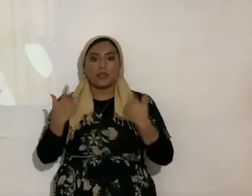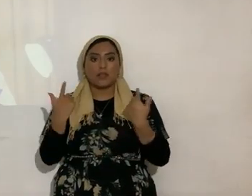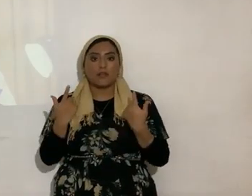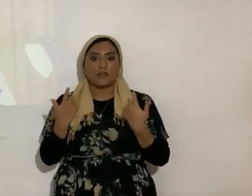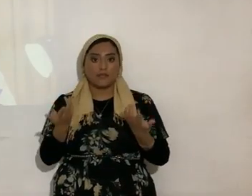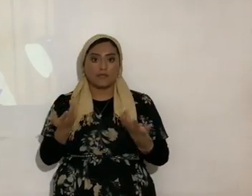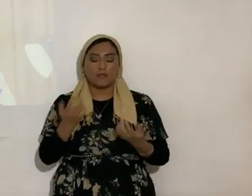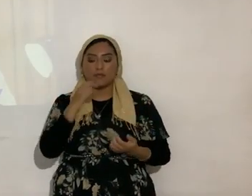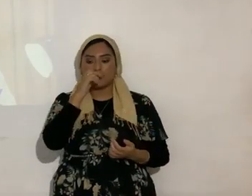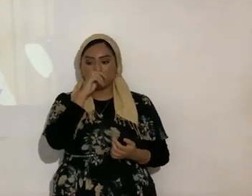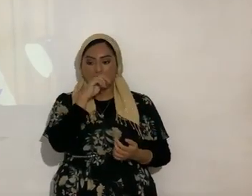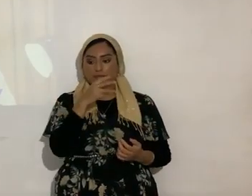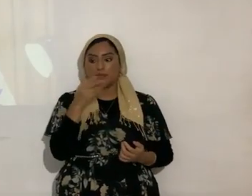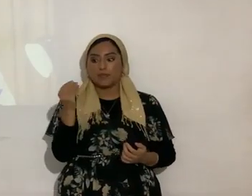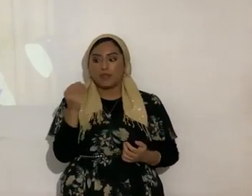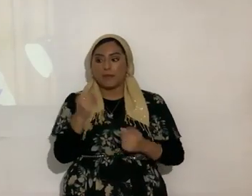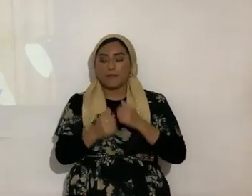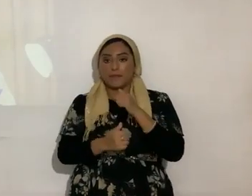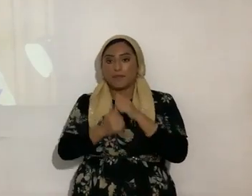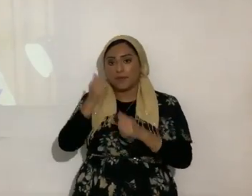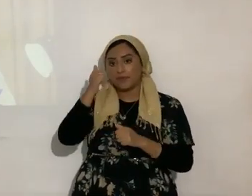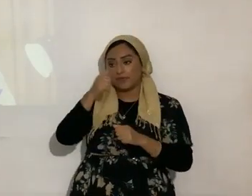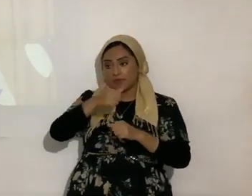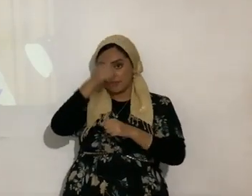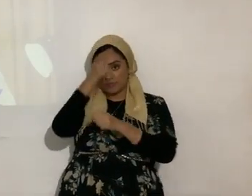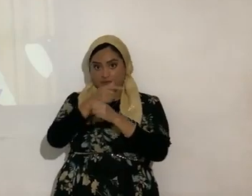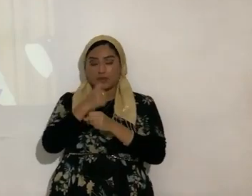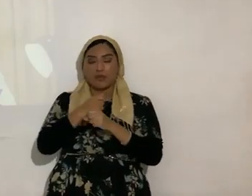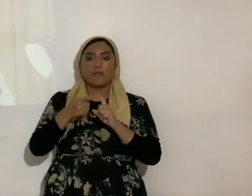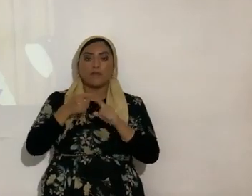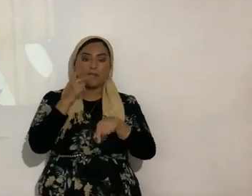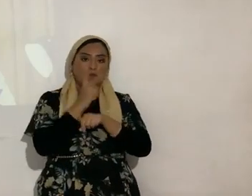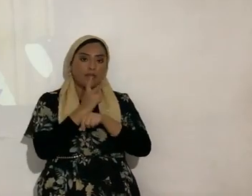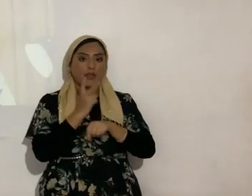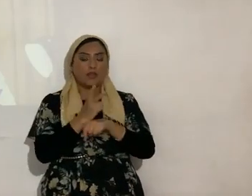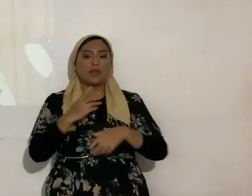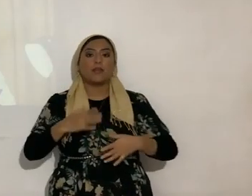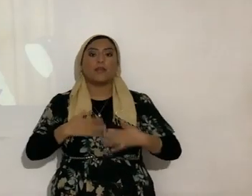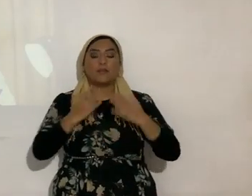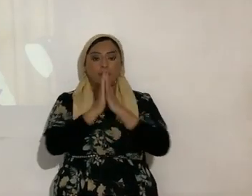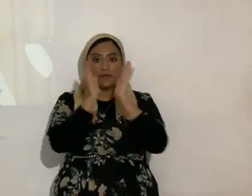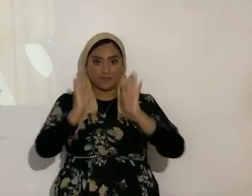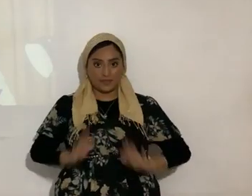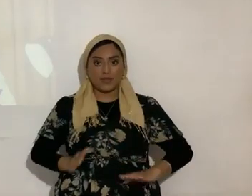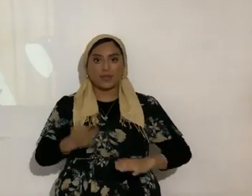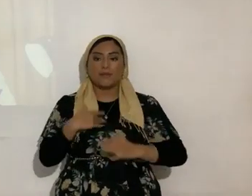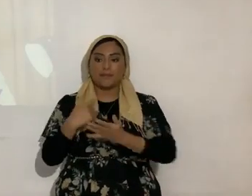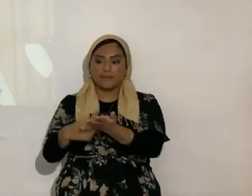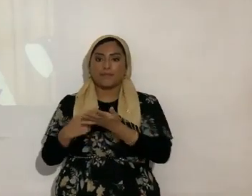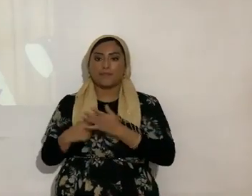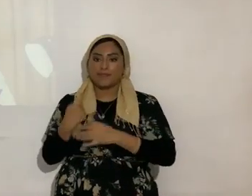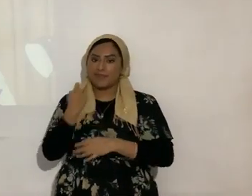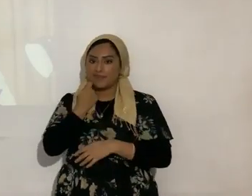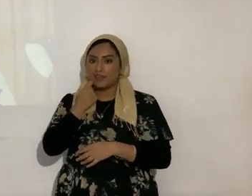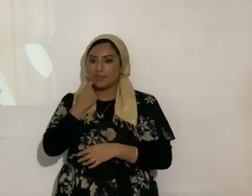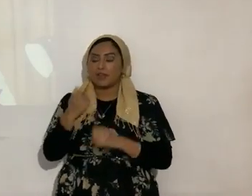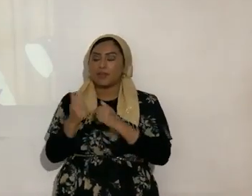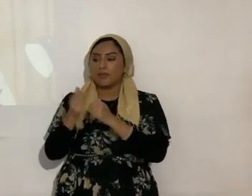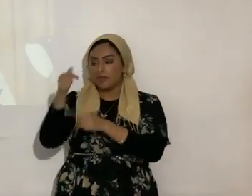y entonces la mayoría de los hermanos de Gozo y Paz aleluya yo lo platicaba hace ratito con los hermanos antes